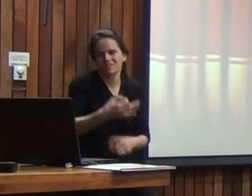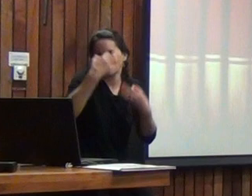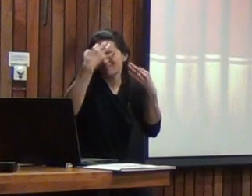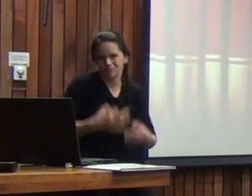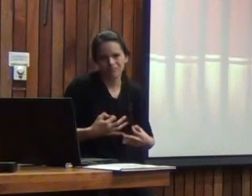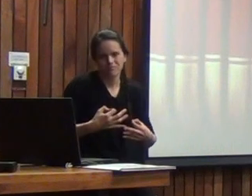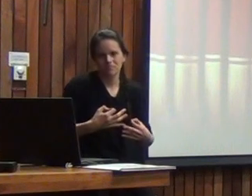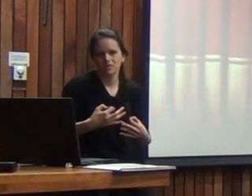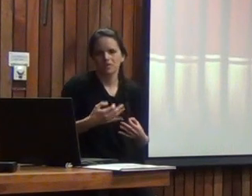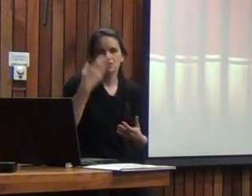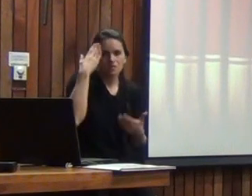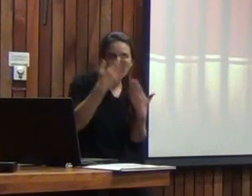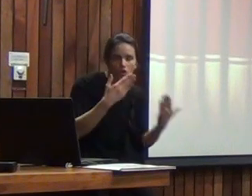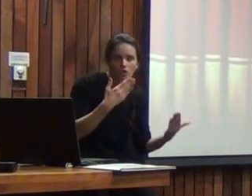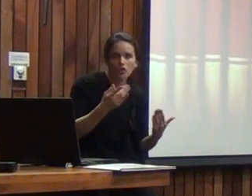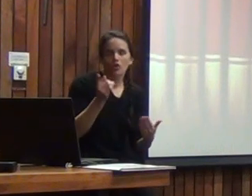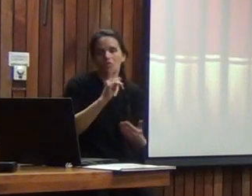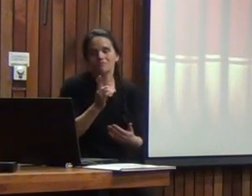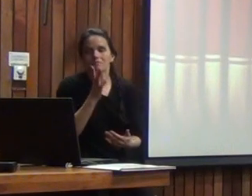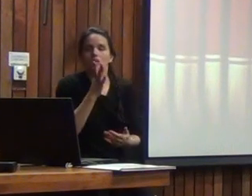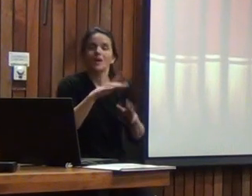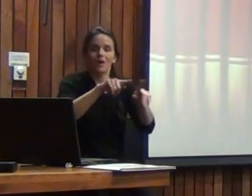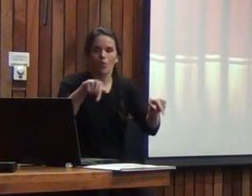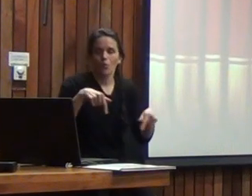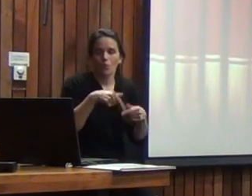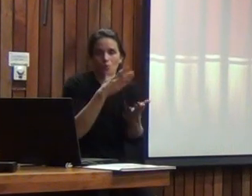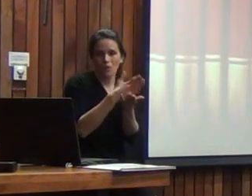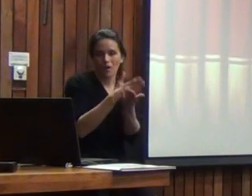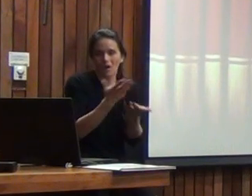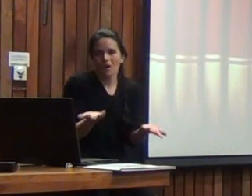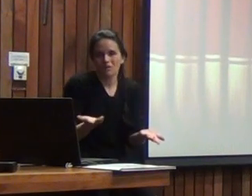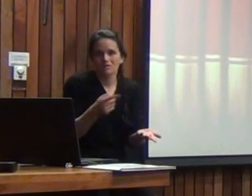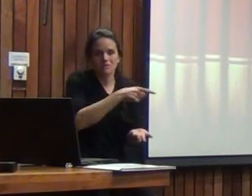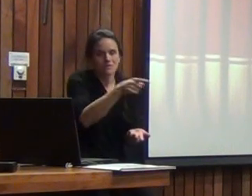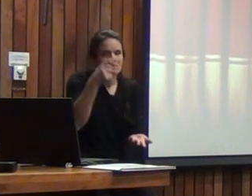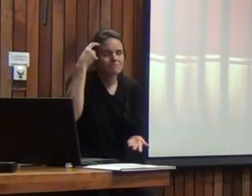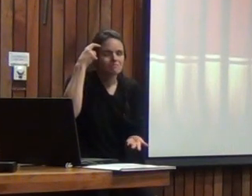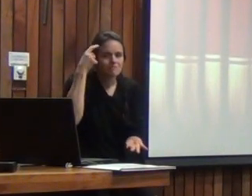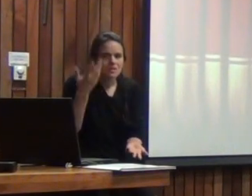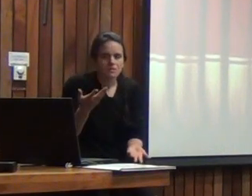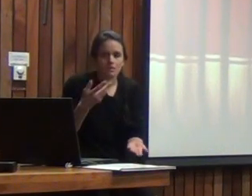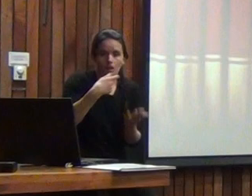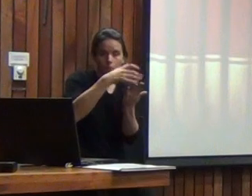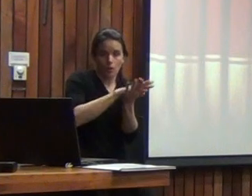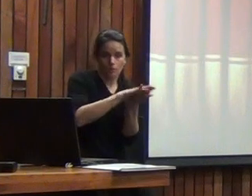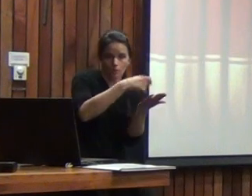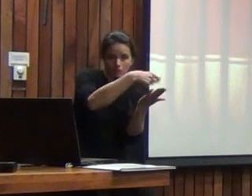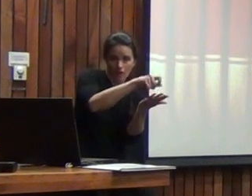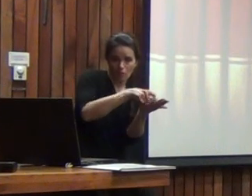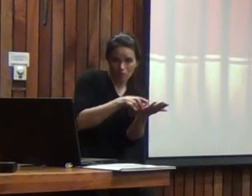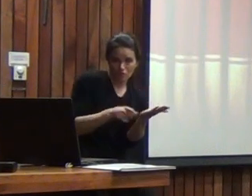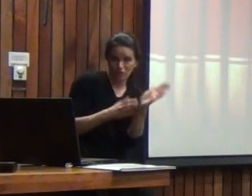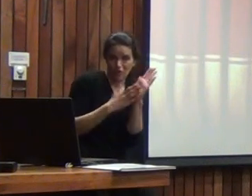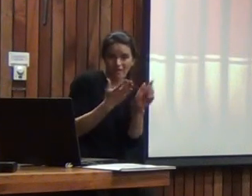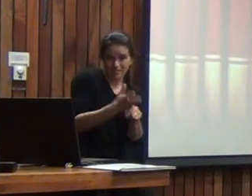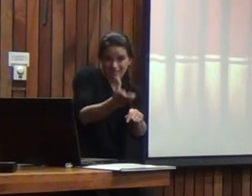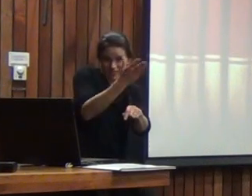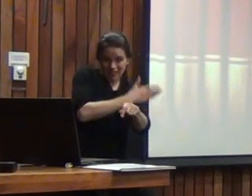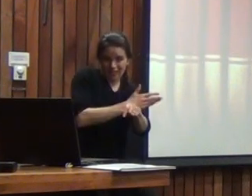mejor forma de ver esto en la escuela apliquen criterios si el test lo está mostrando